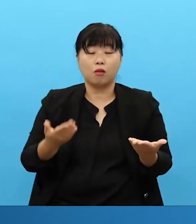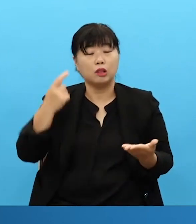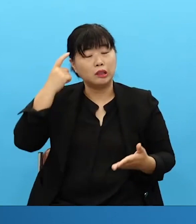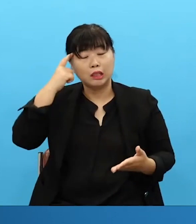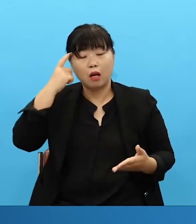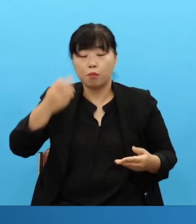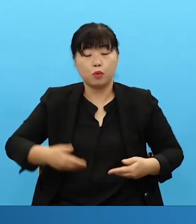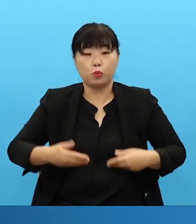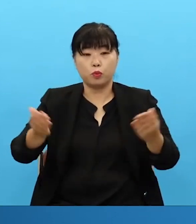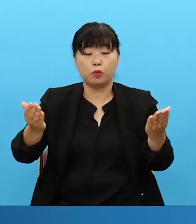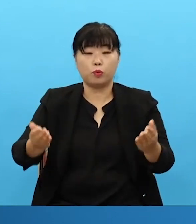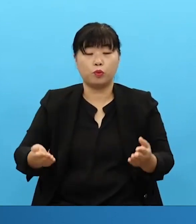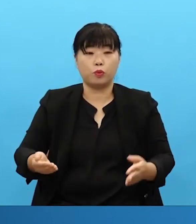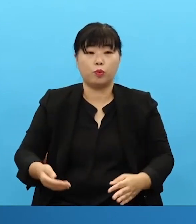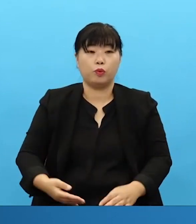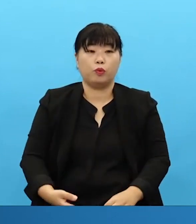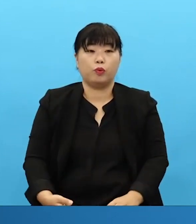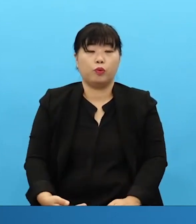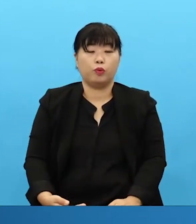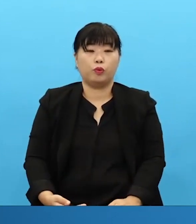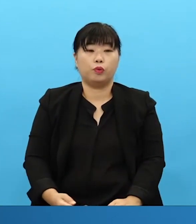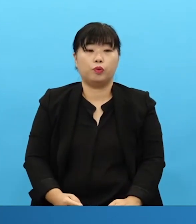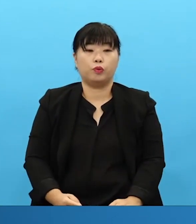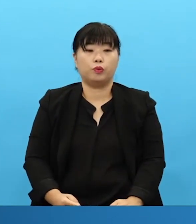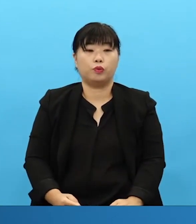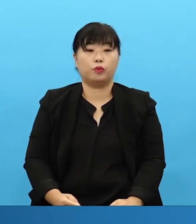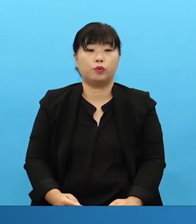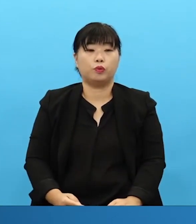But when they don't arise you keep on trying to do something else. That means that you don't have this time.